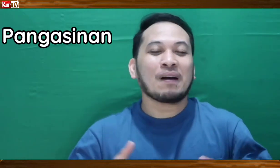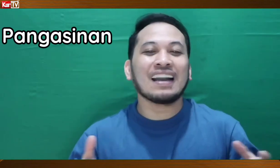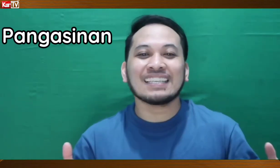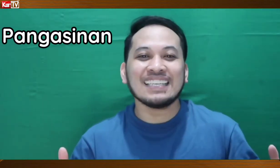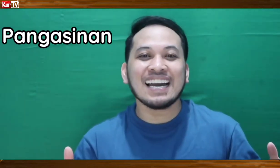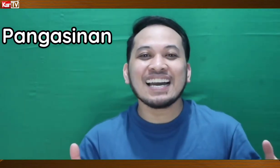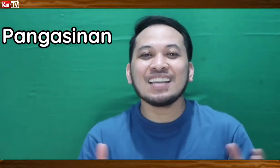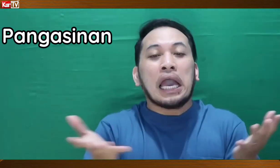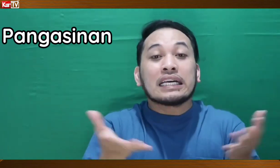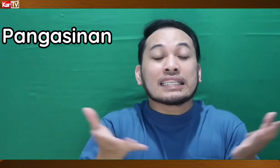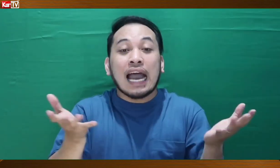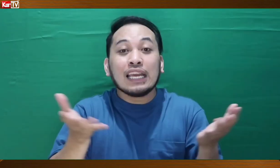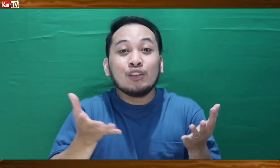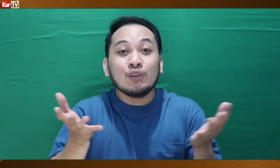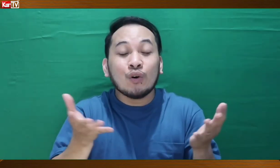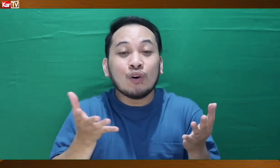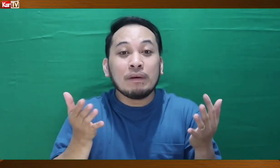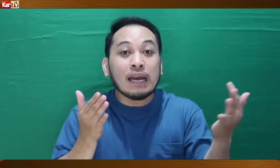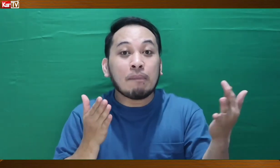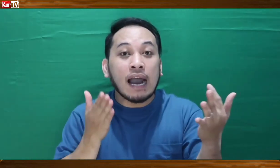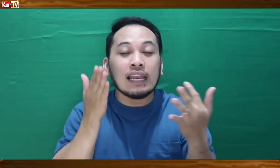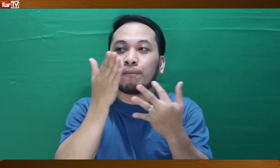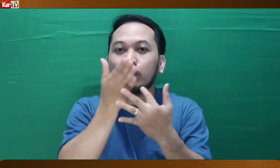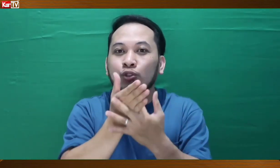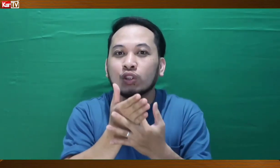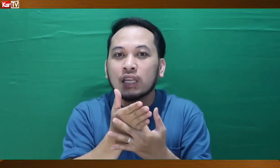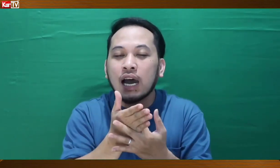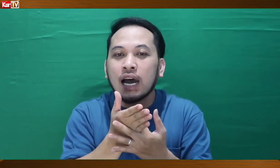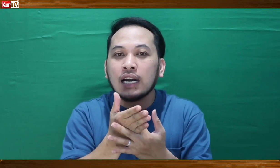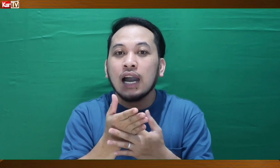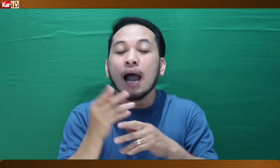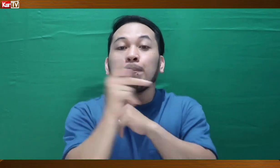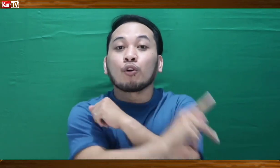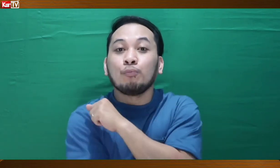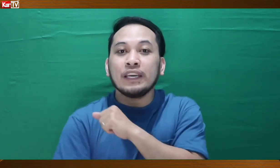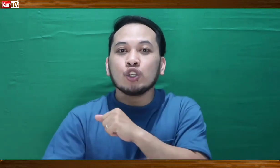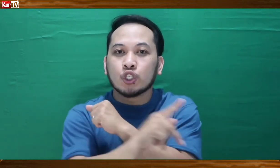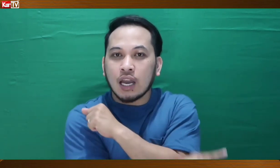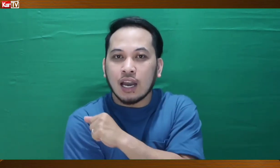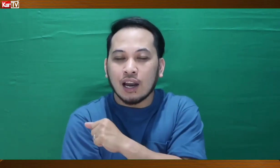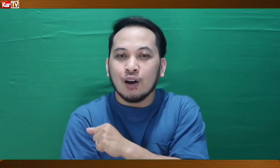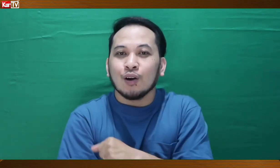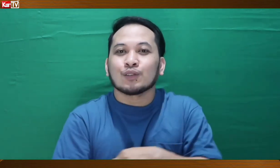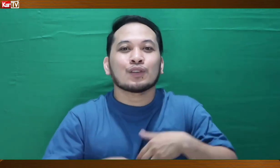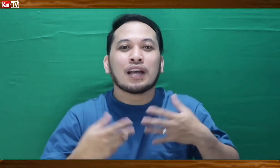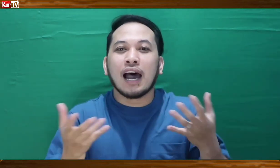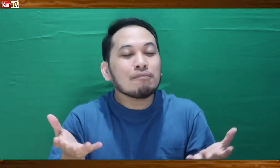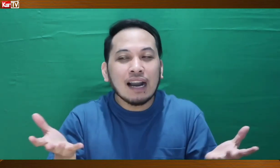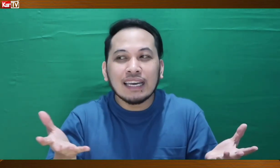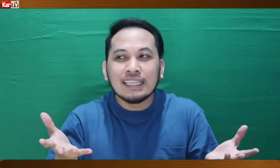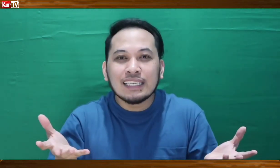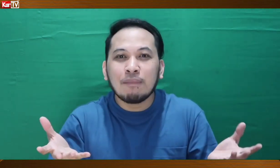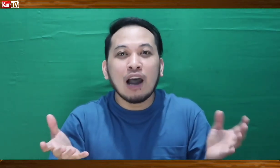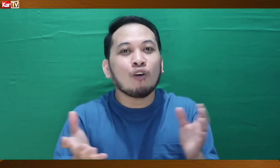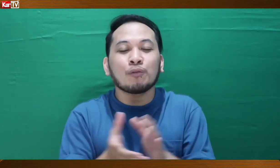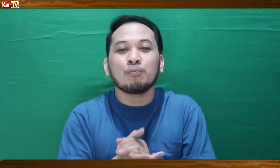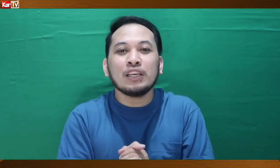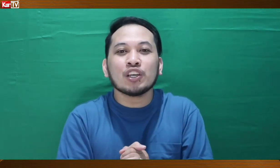Pangasinan? Saan nyo binabalak pumunta ang probinsya? So, saan mga isla ba o probinsya